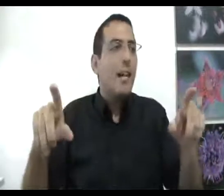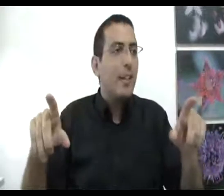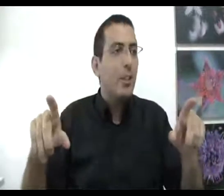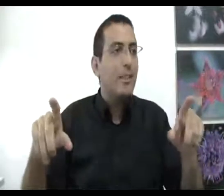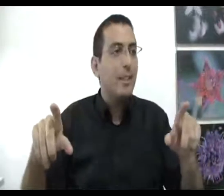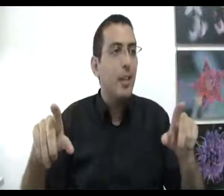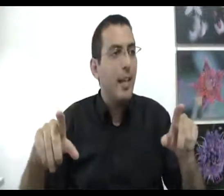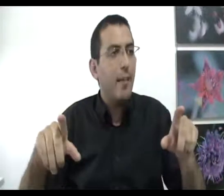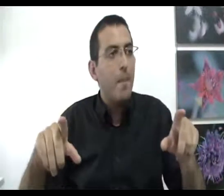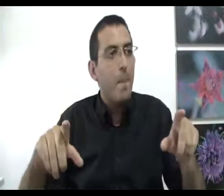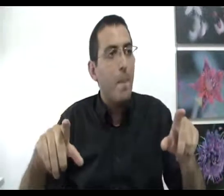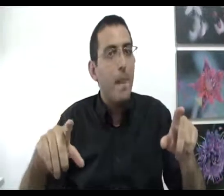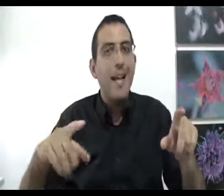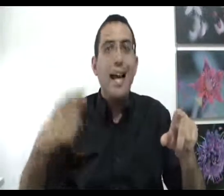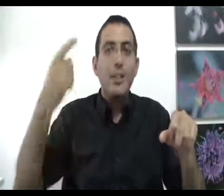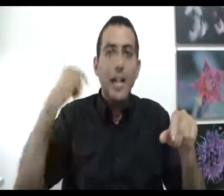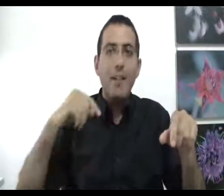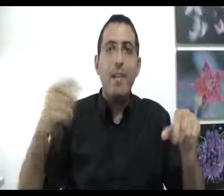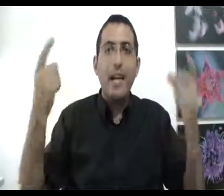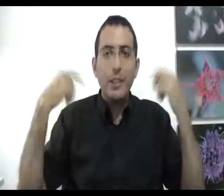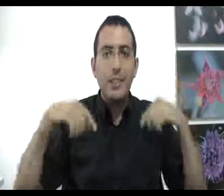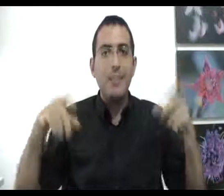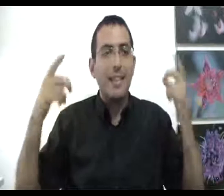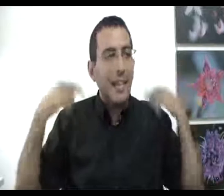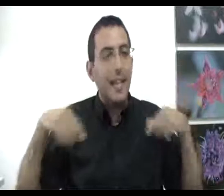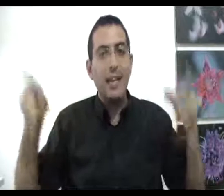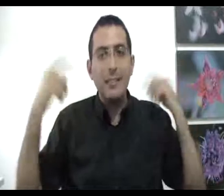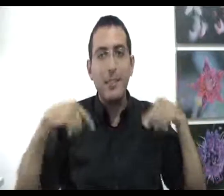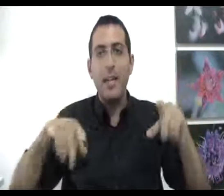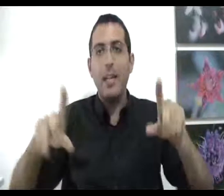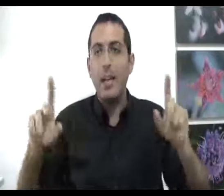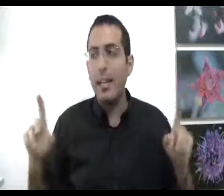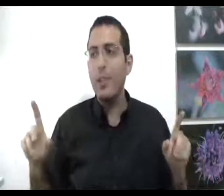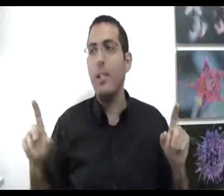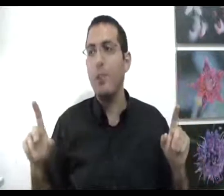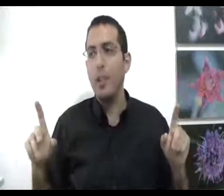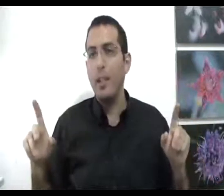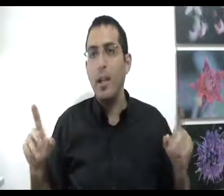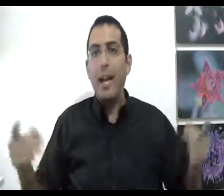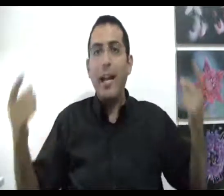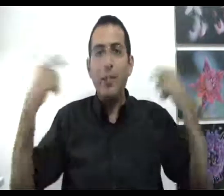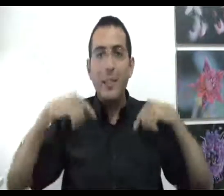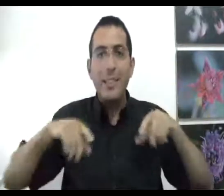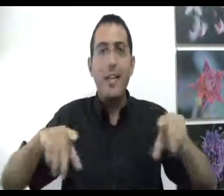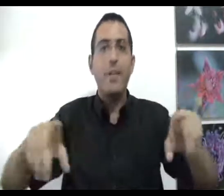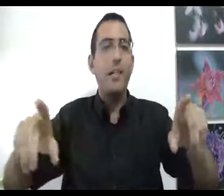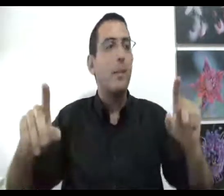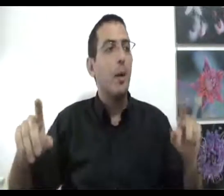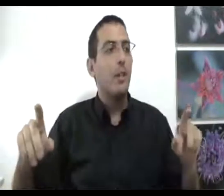החרדה של הצד השני, עכשיו, אחרי שאתה מצליח להכניס את עצמך לחרדה של האדם השני, אחרי שאתה מצליח להפחד כמו האדם